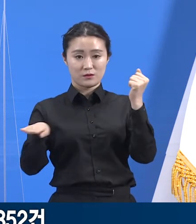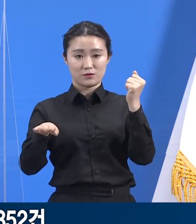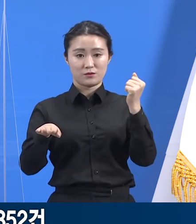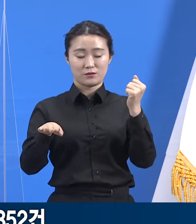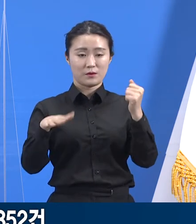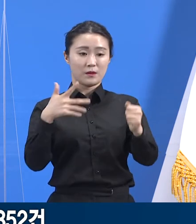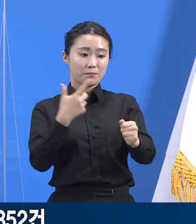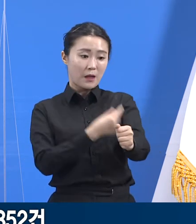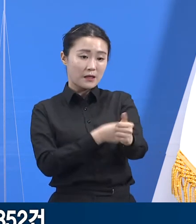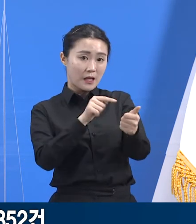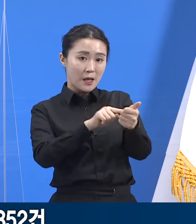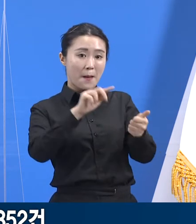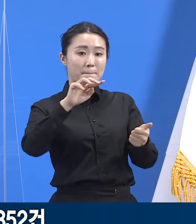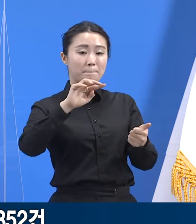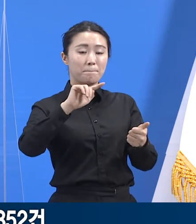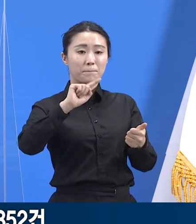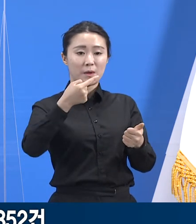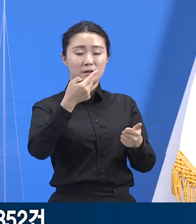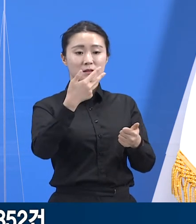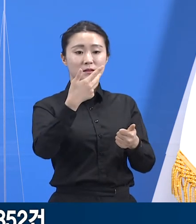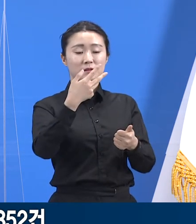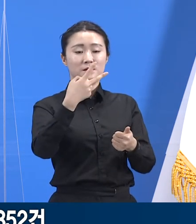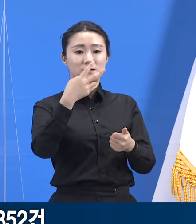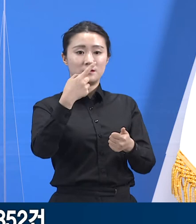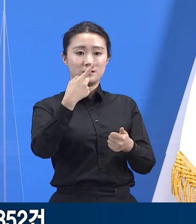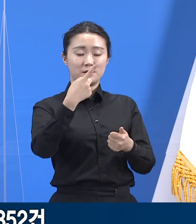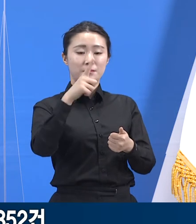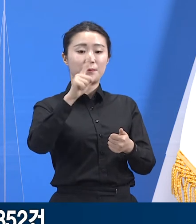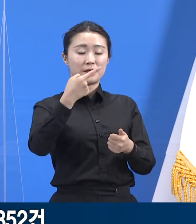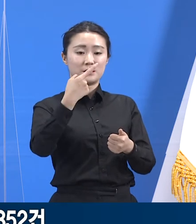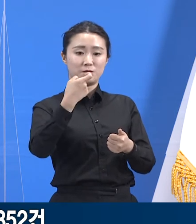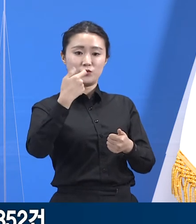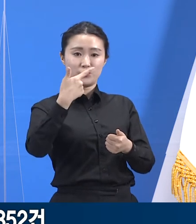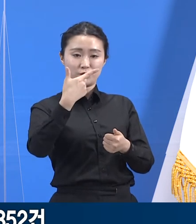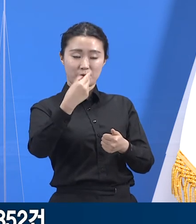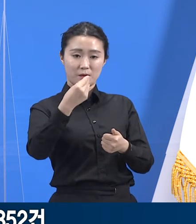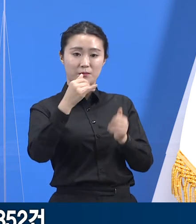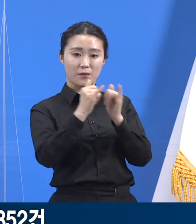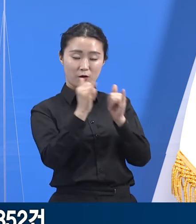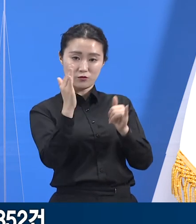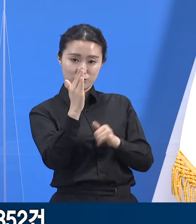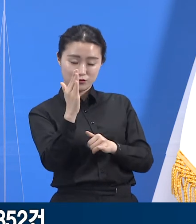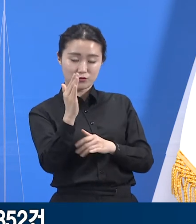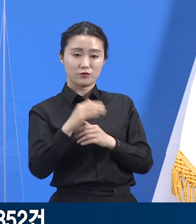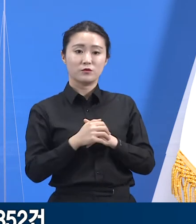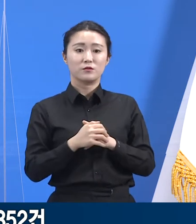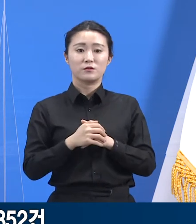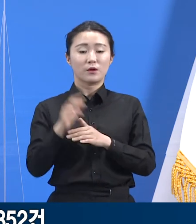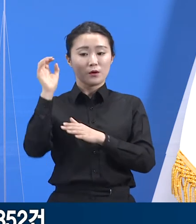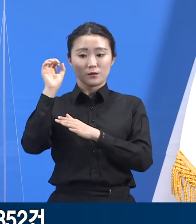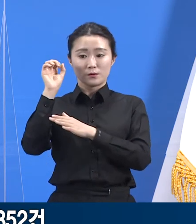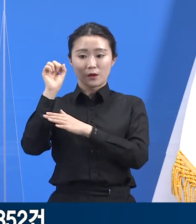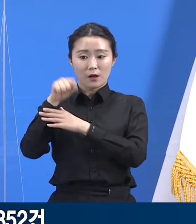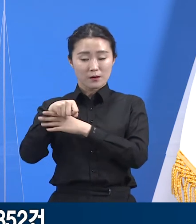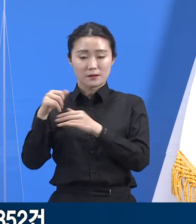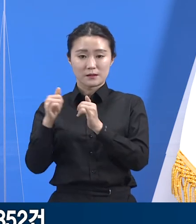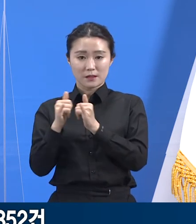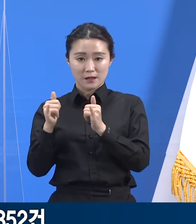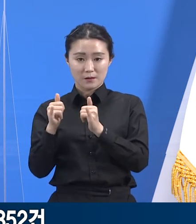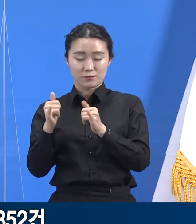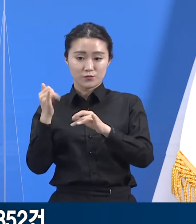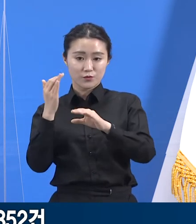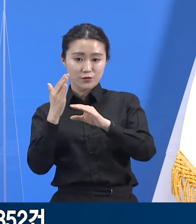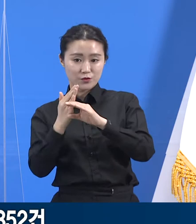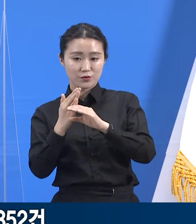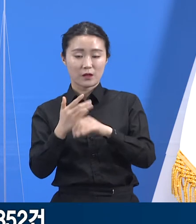,226명 중 95만 3,226명이 동의하였으며 64만 3,887명을